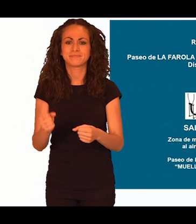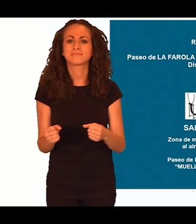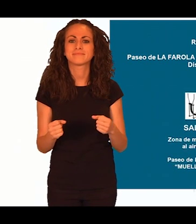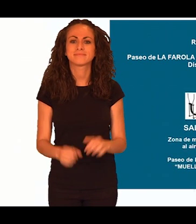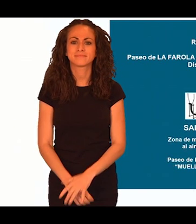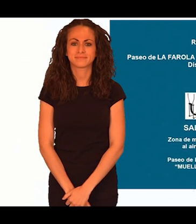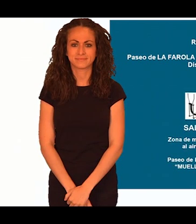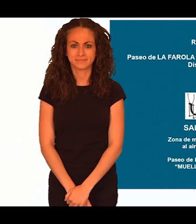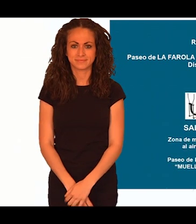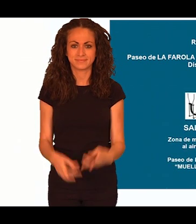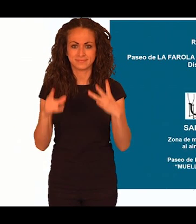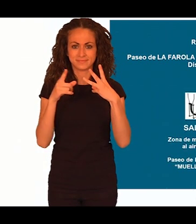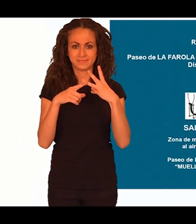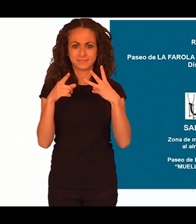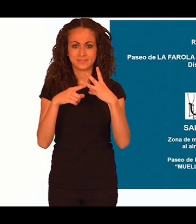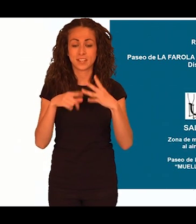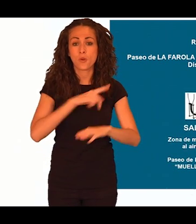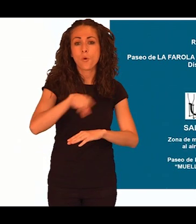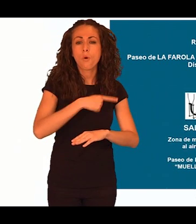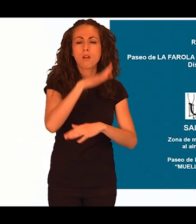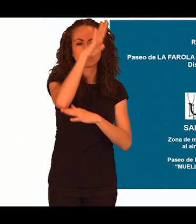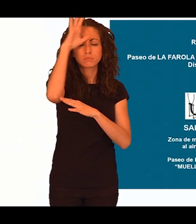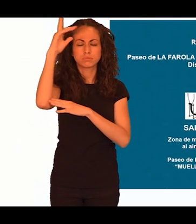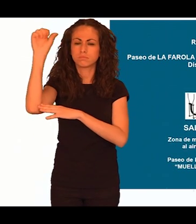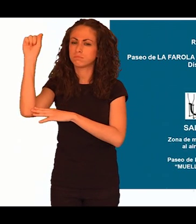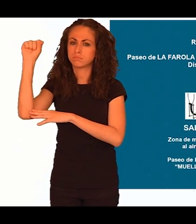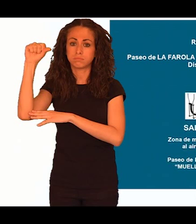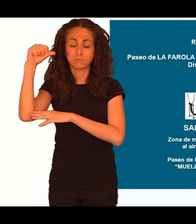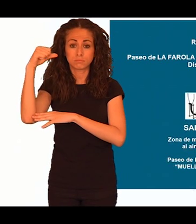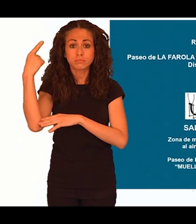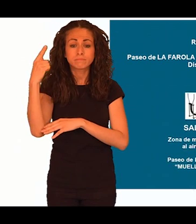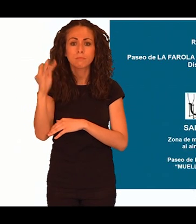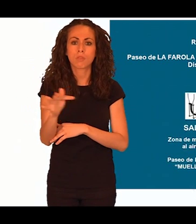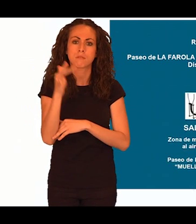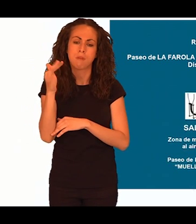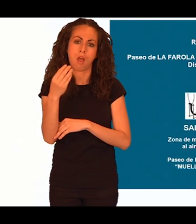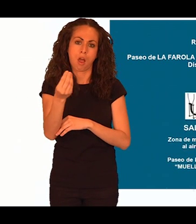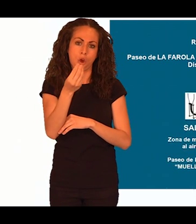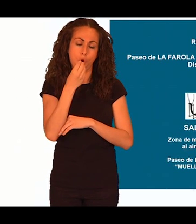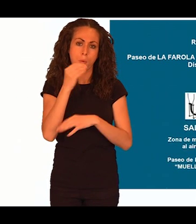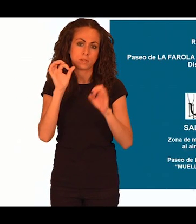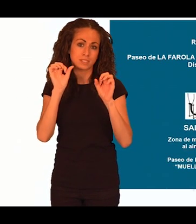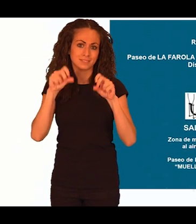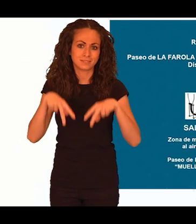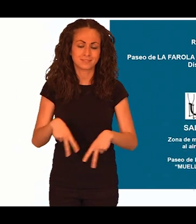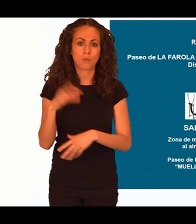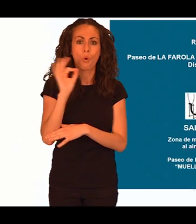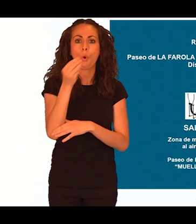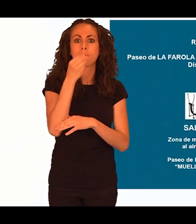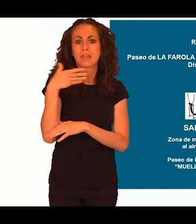en el ejercicio Evite las horas de máximo calor así como realizar los ejercicios en ayunas o en plena digestión Utilice ropa y